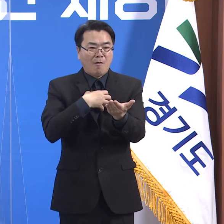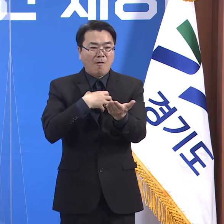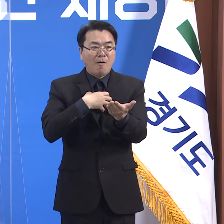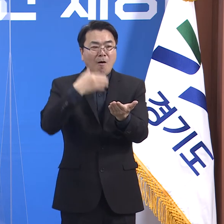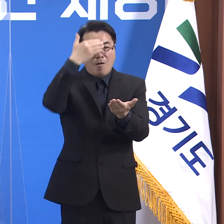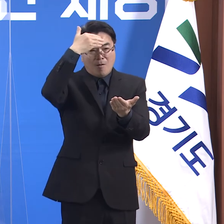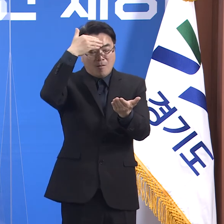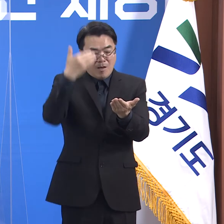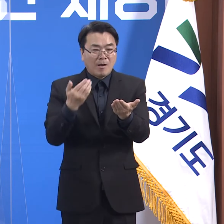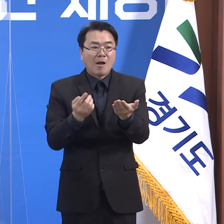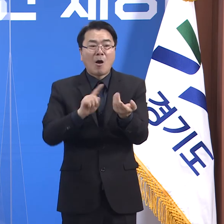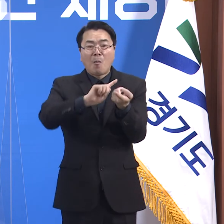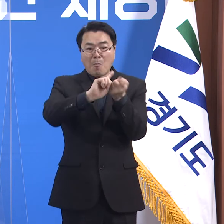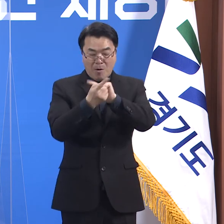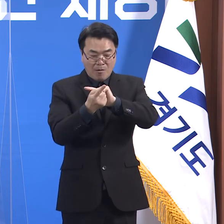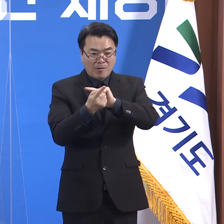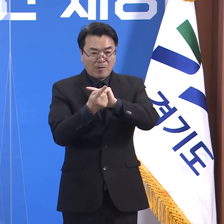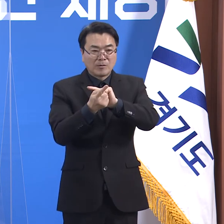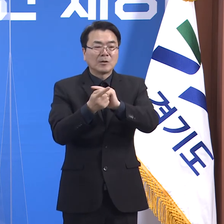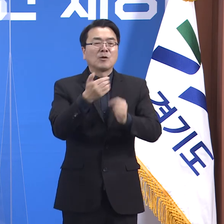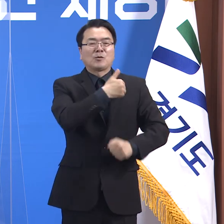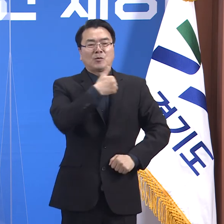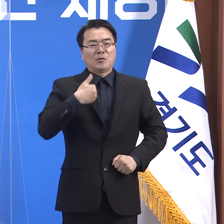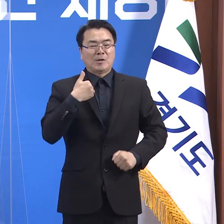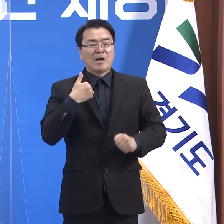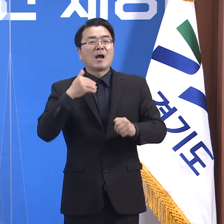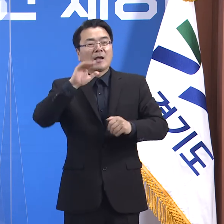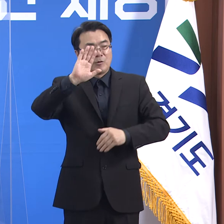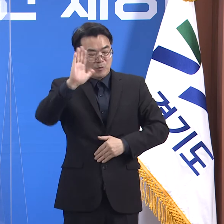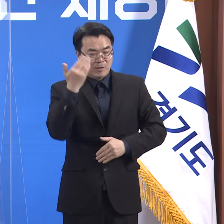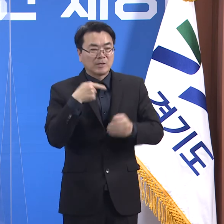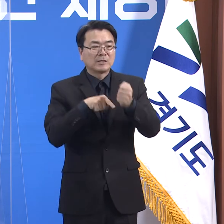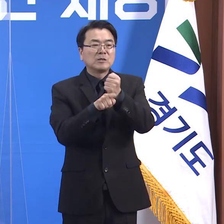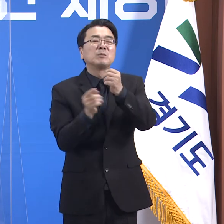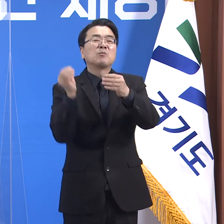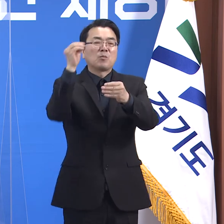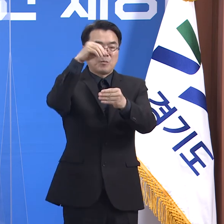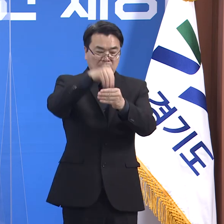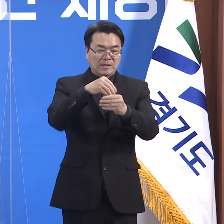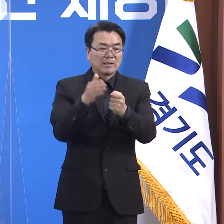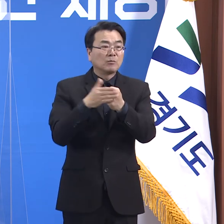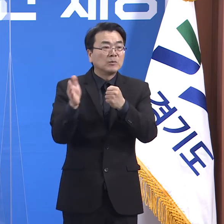속단하기에는 다소 이르지만 여러 통계 지표에서 그런 효과가 발견되고 있습니다.